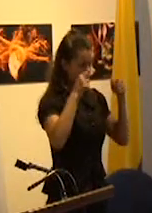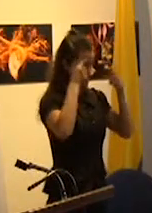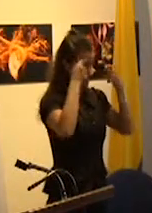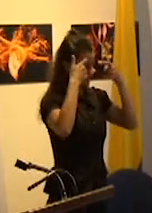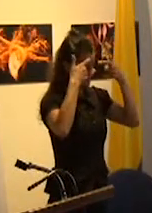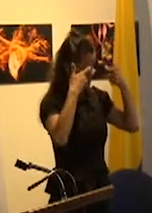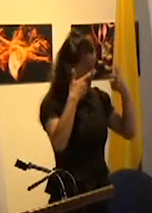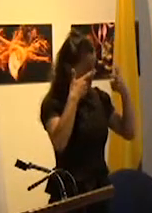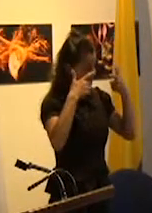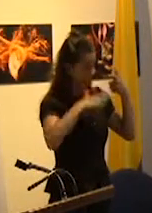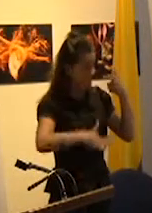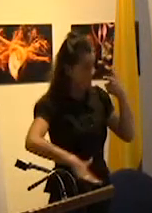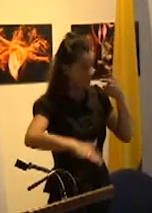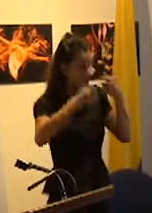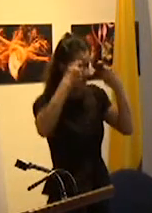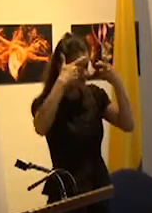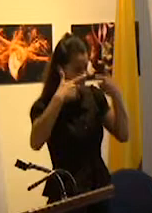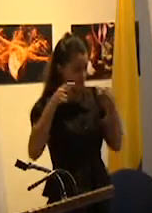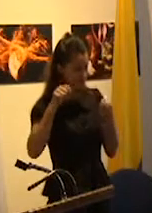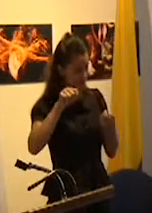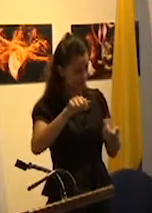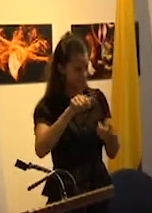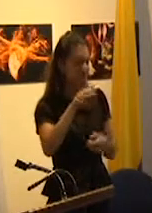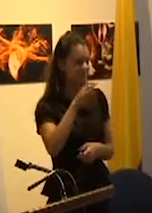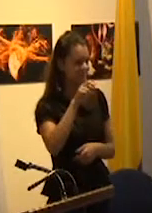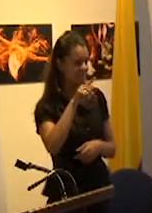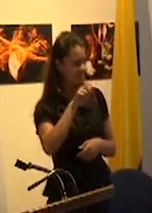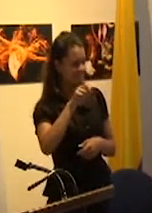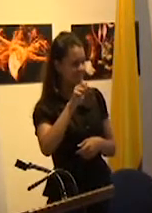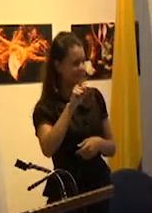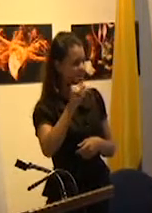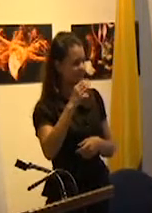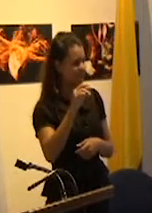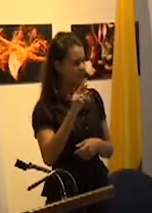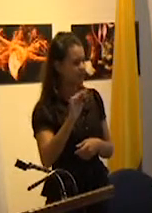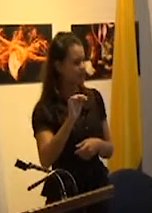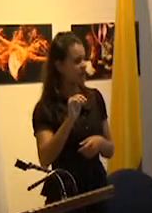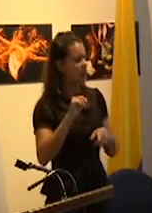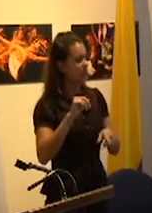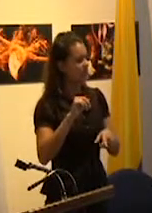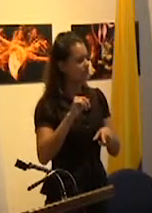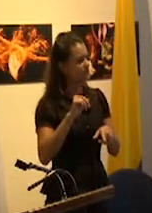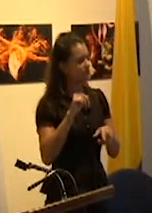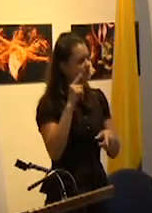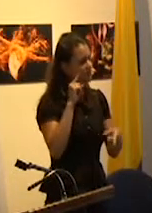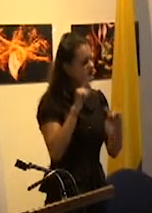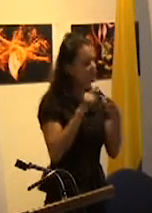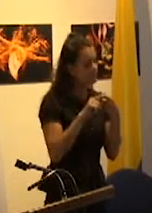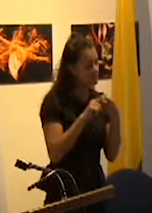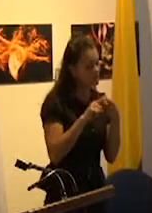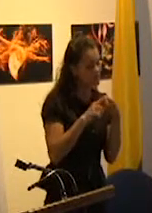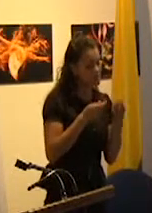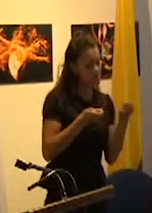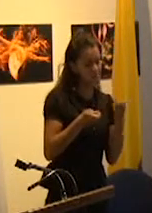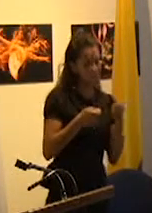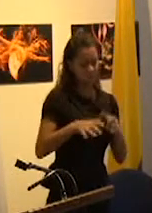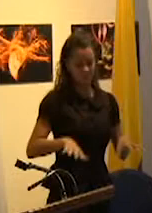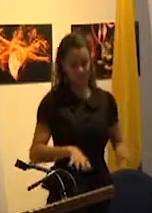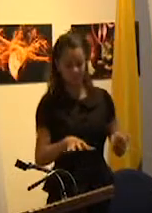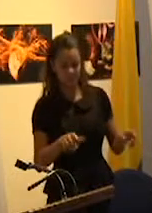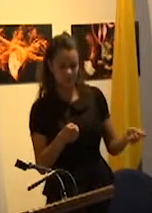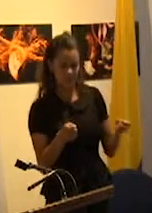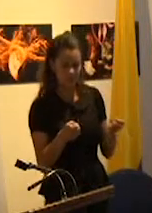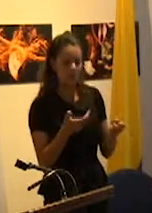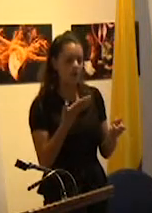marco del estado benefactor es mantener y regular esa dinámica valiéndose para ello de la escuela